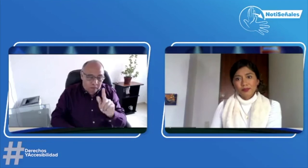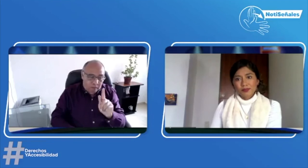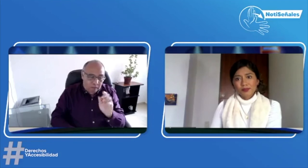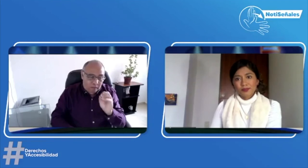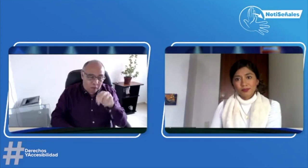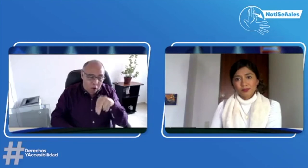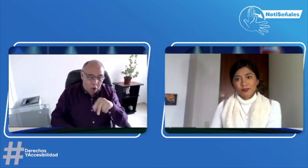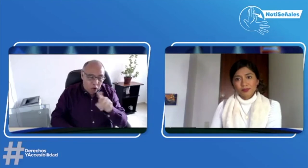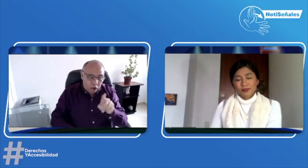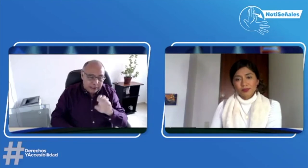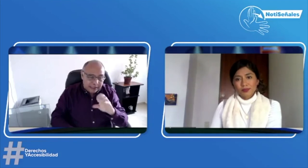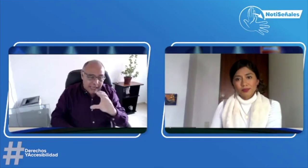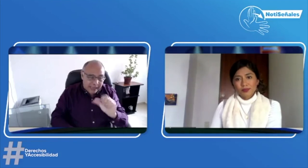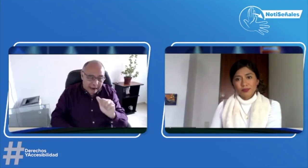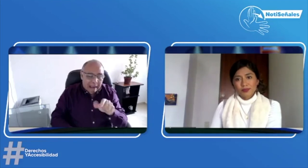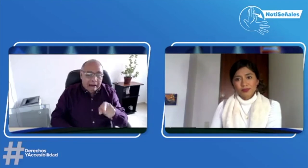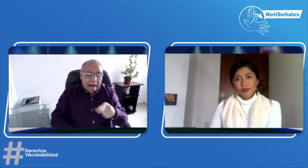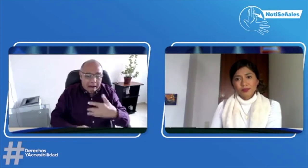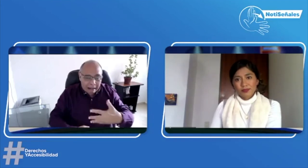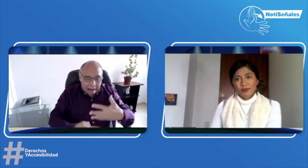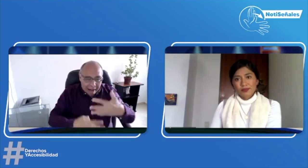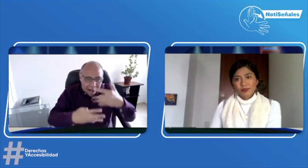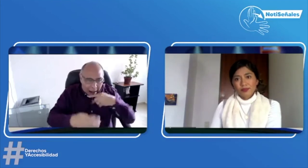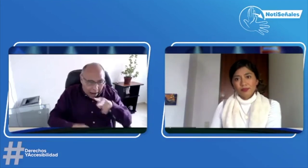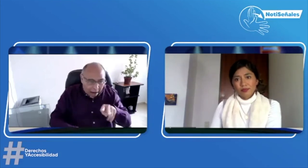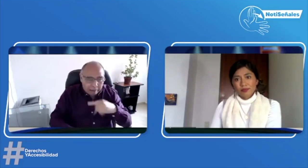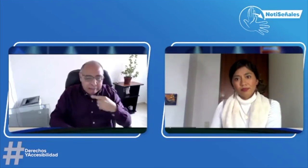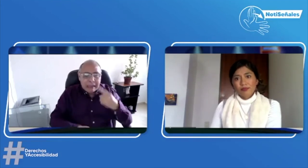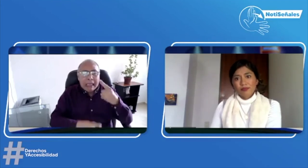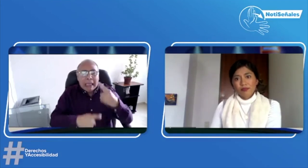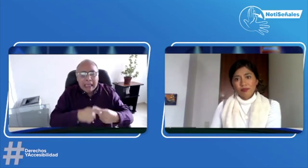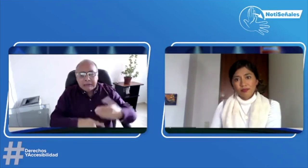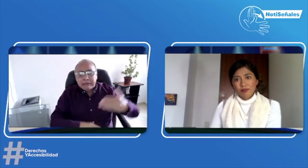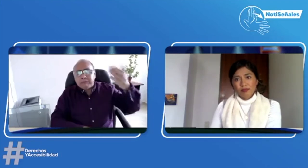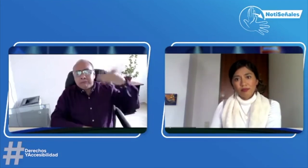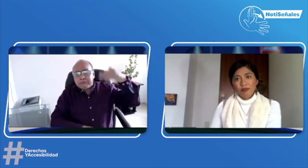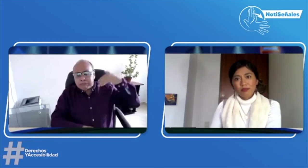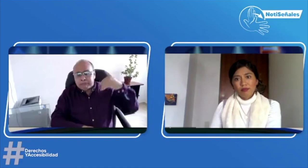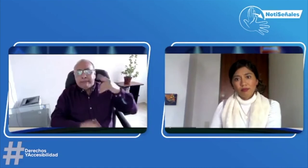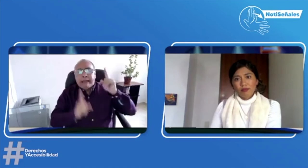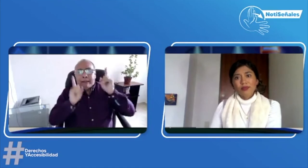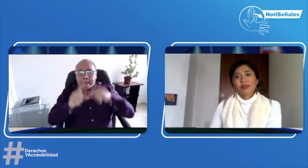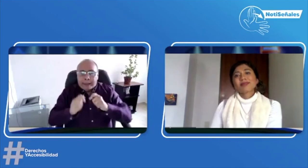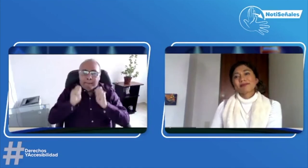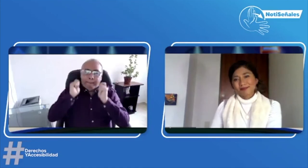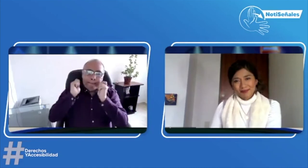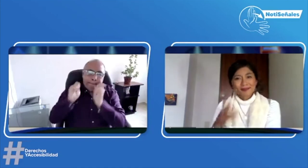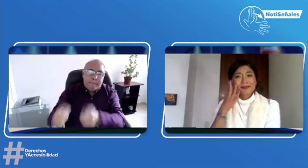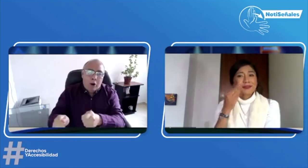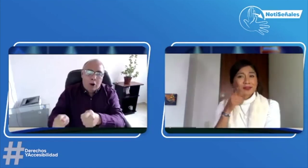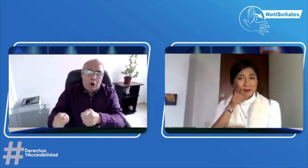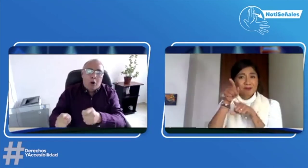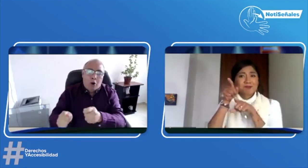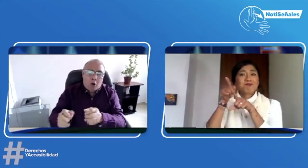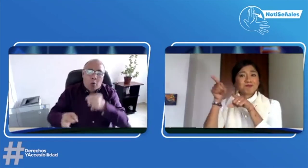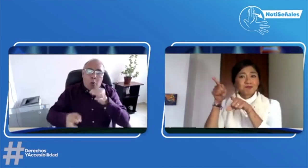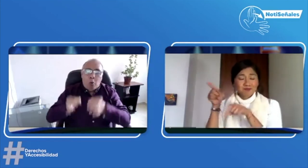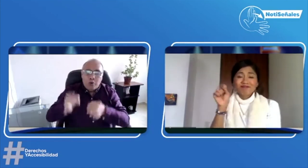una persona llamada Mauricio Fonseca nos cuenta que él también vivió una